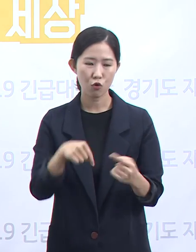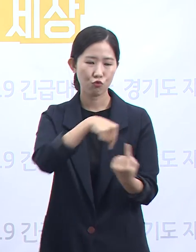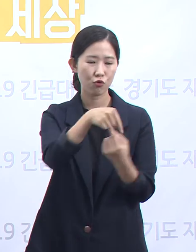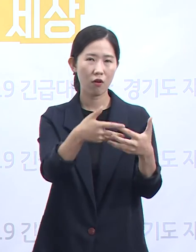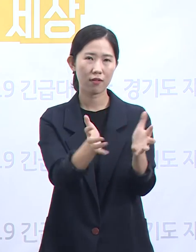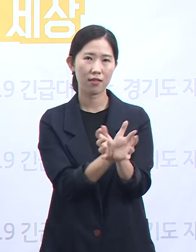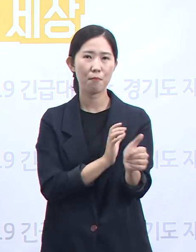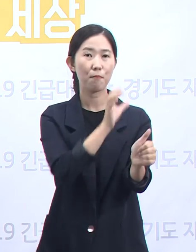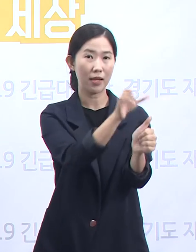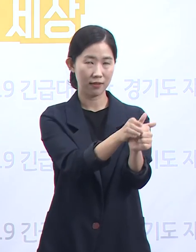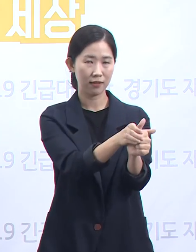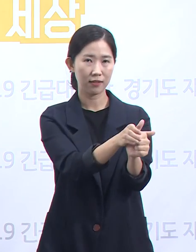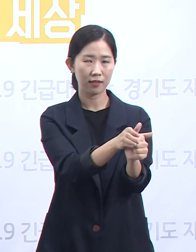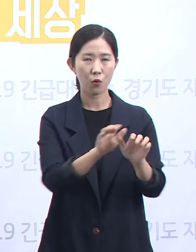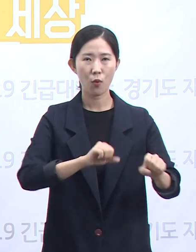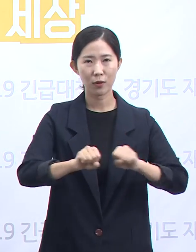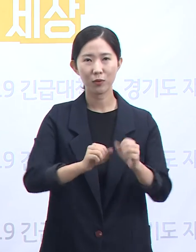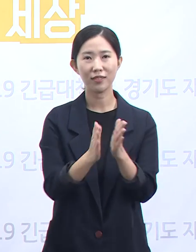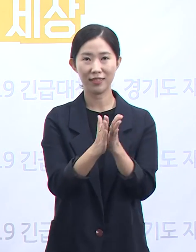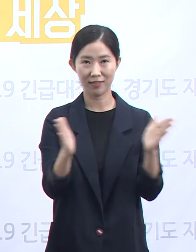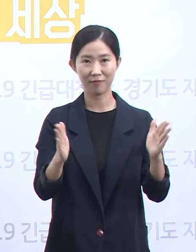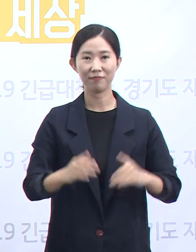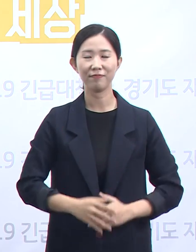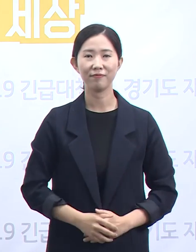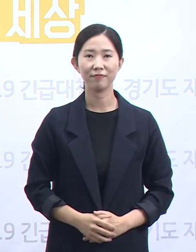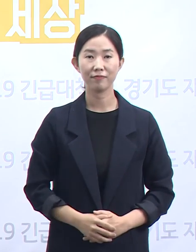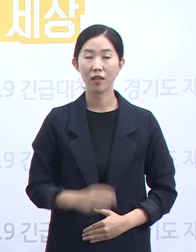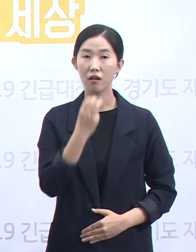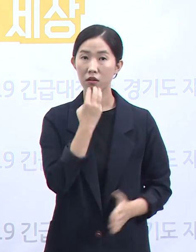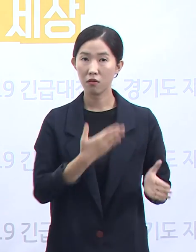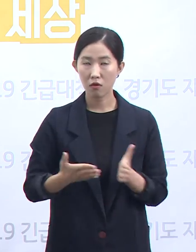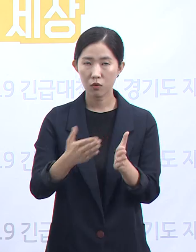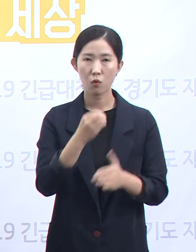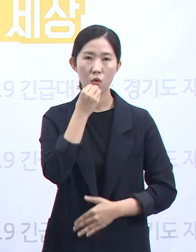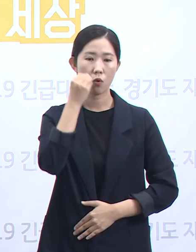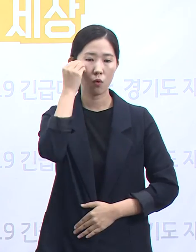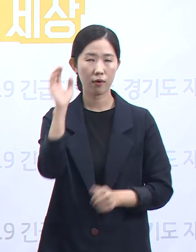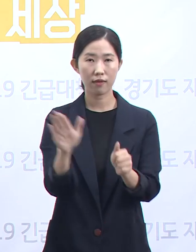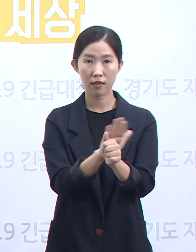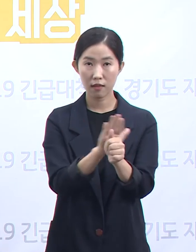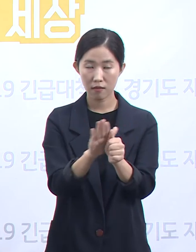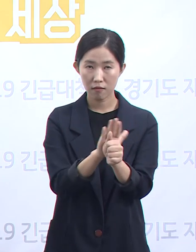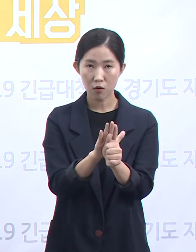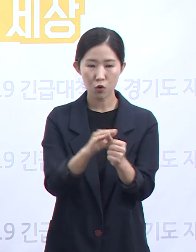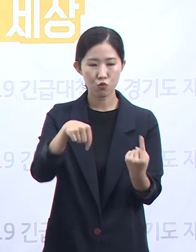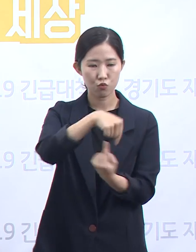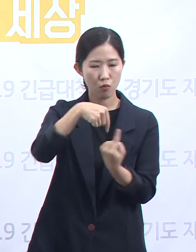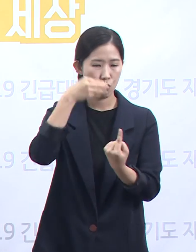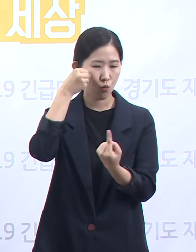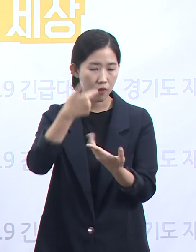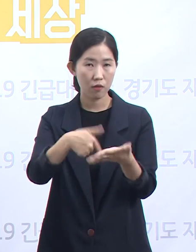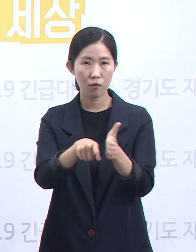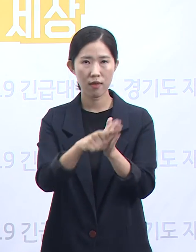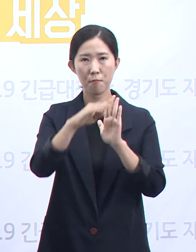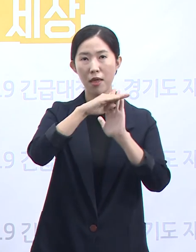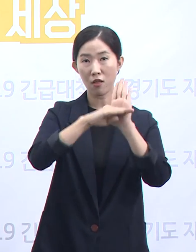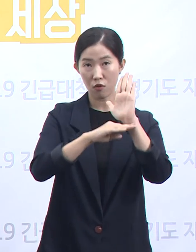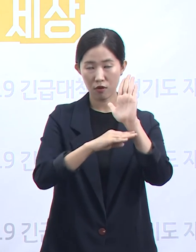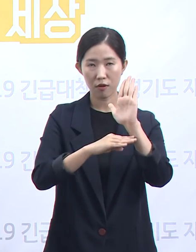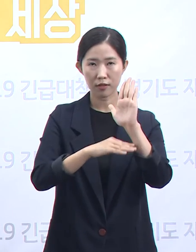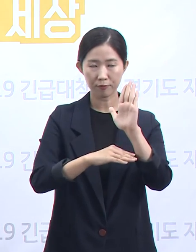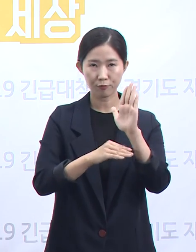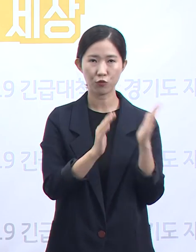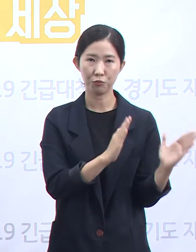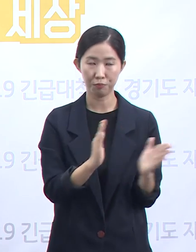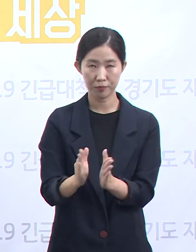시작하셨습니다. 경기도는 홈케어 시스템의 원활한 운영을 위한 운영매뉴얼을 마련하고 8월